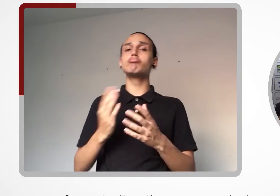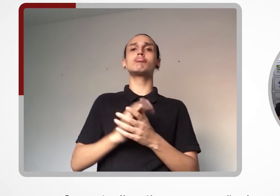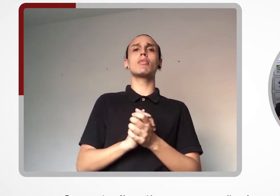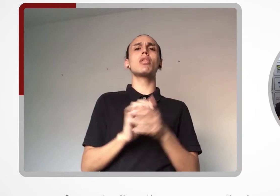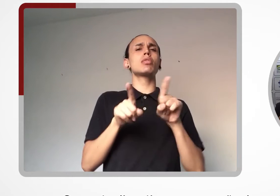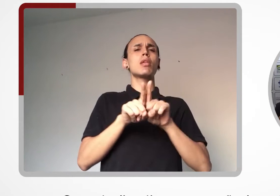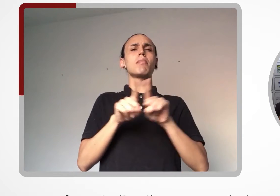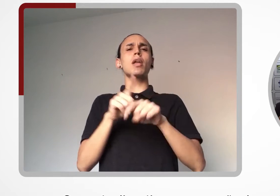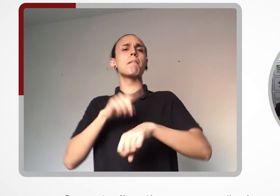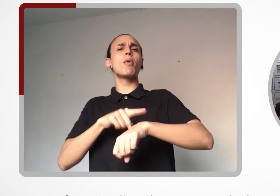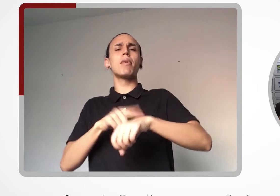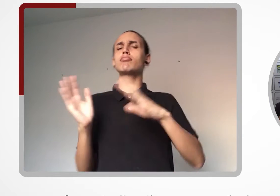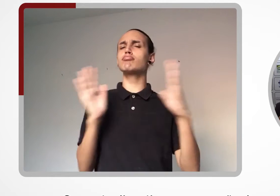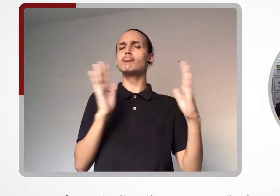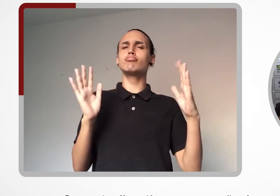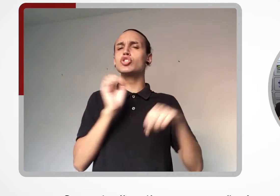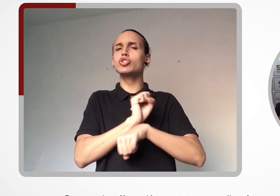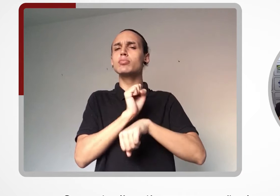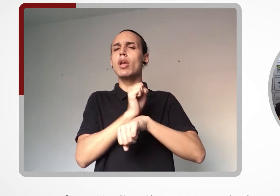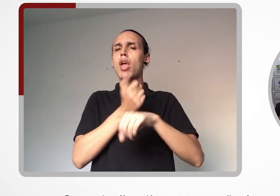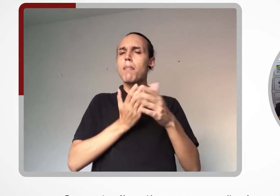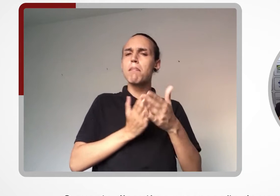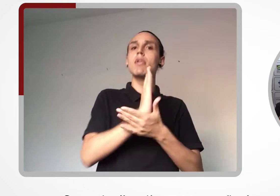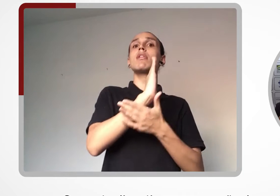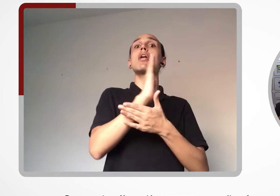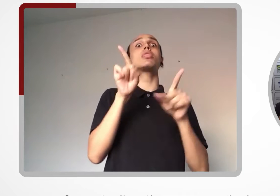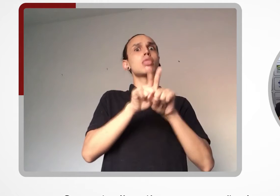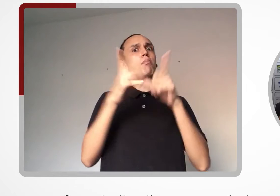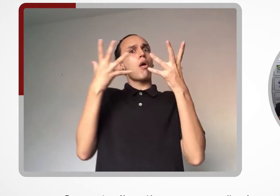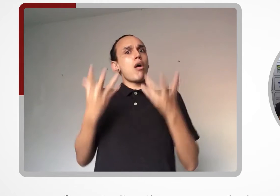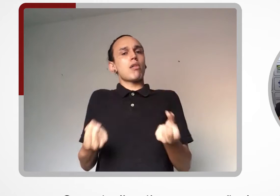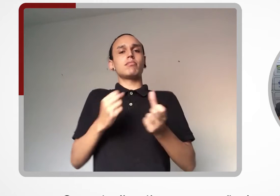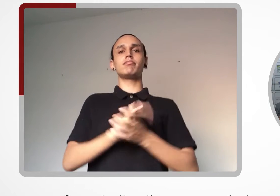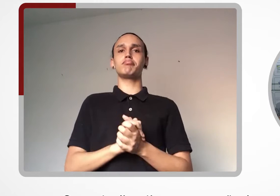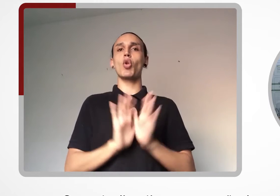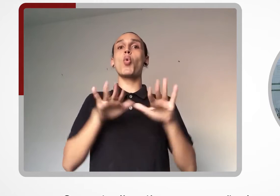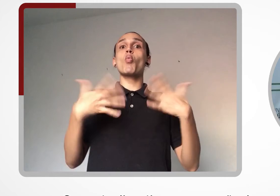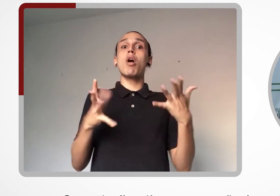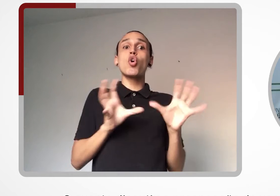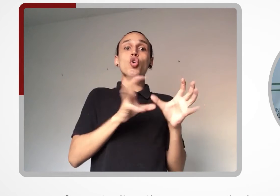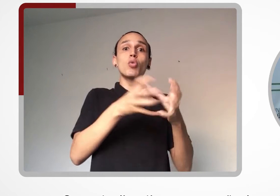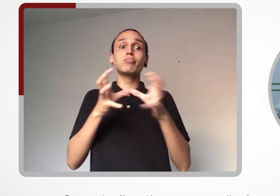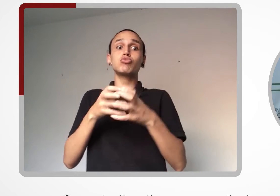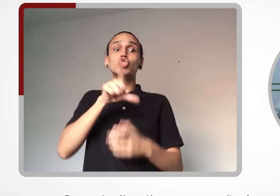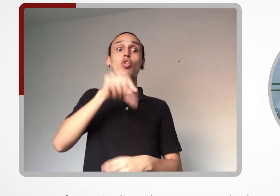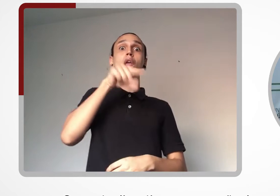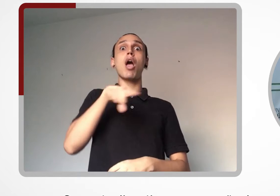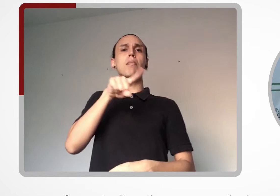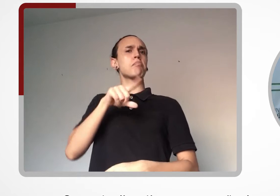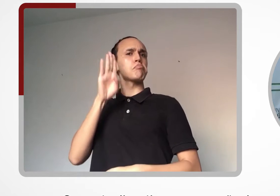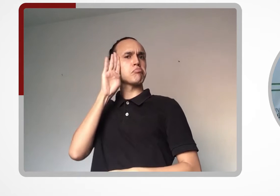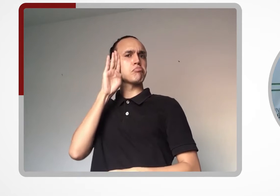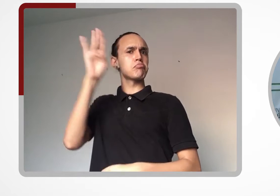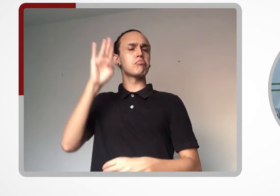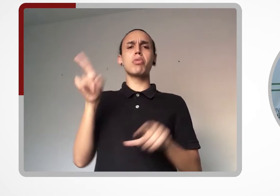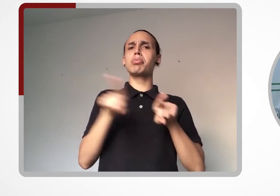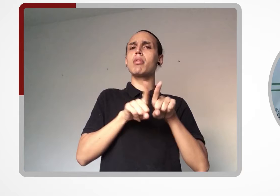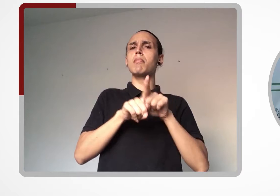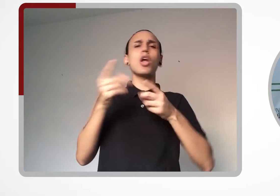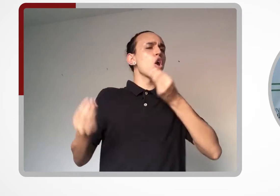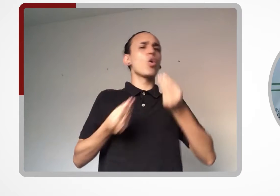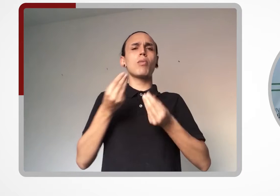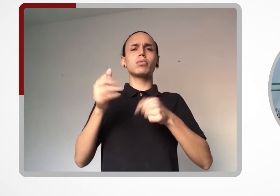fases de aprovação e incorporação, definição de grupos prioritários e